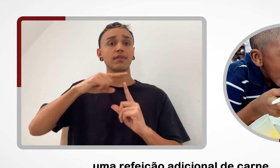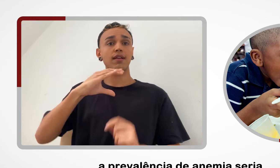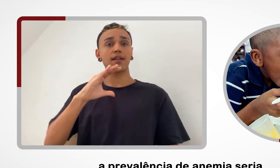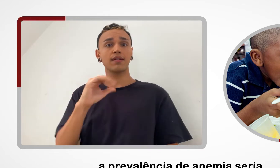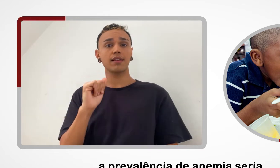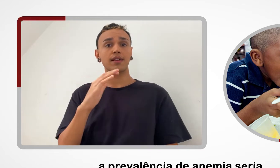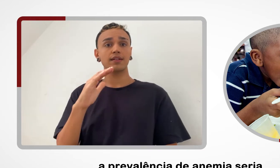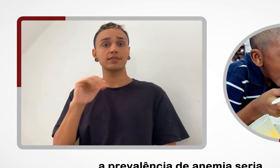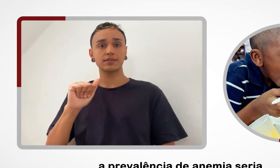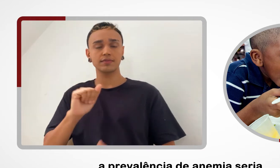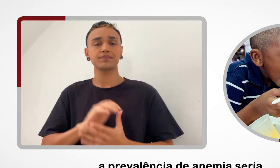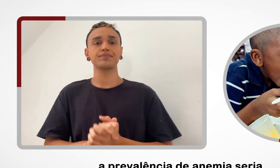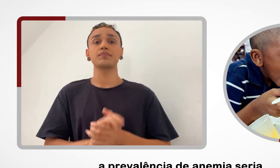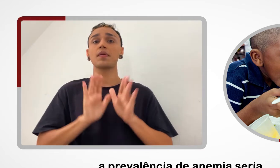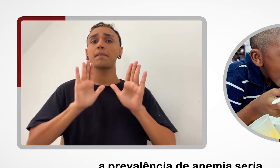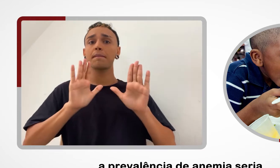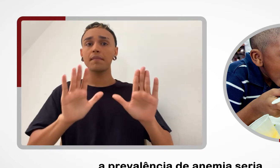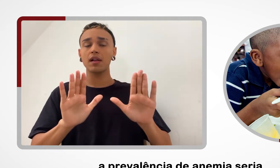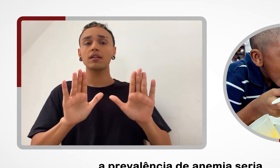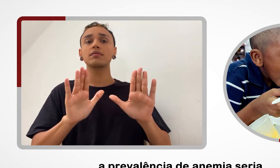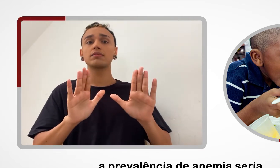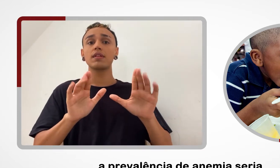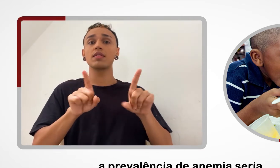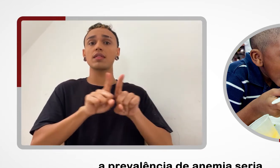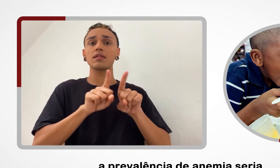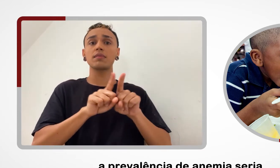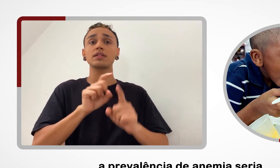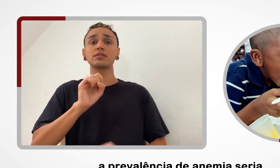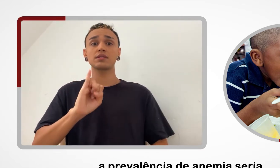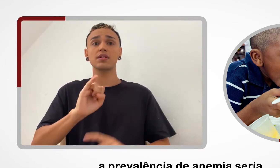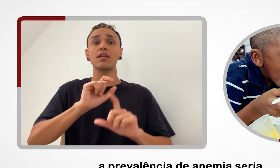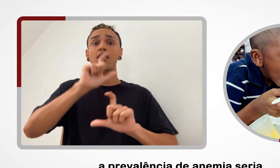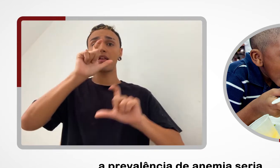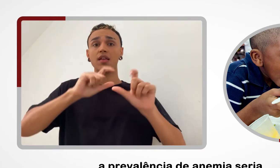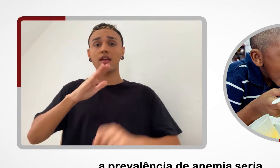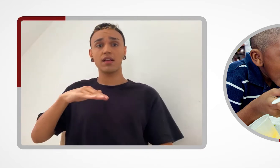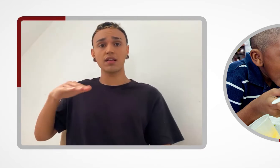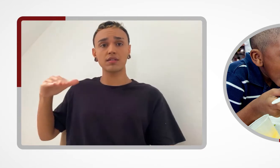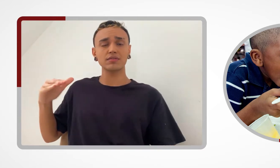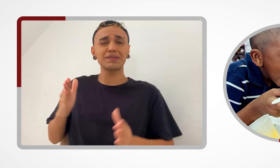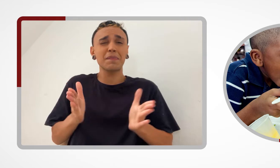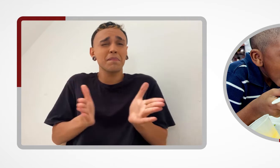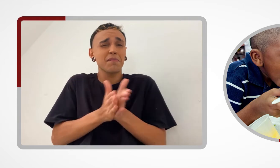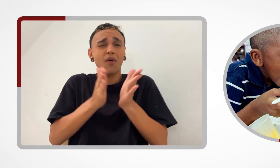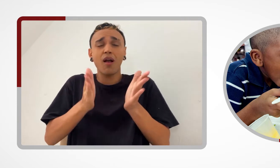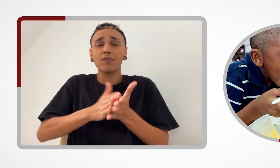a prevalência de anemia seria reduzida em cerca de 20%.